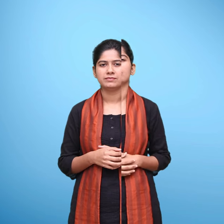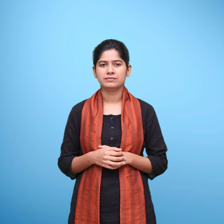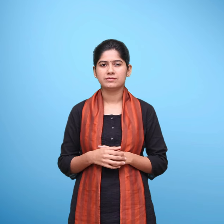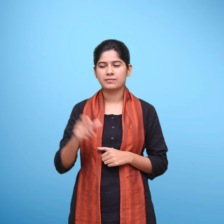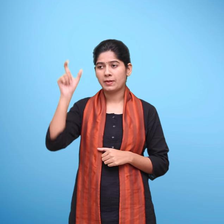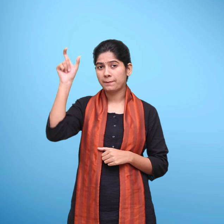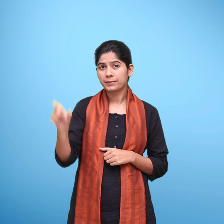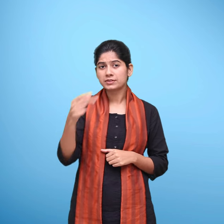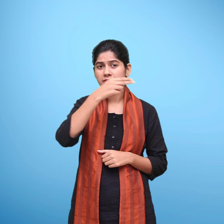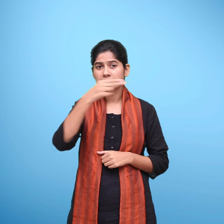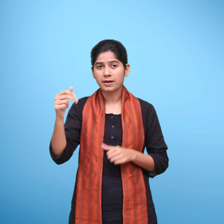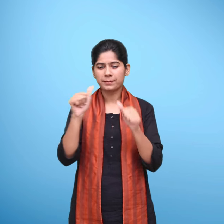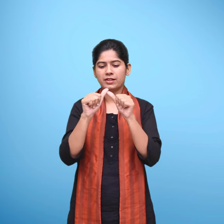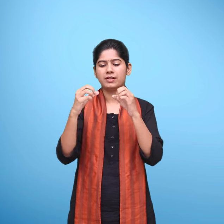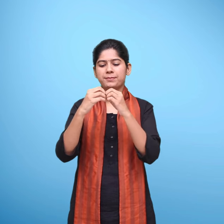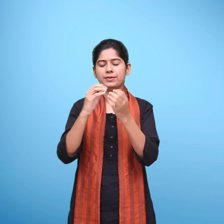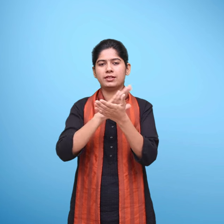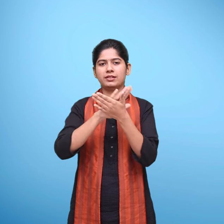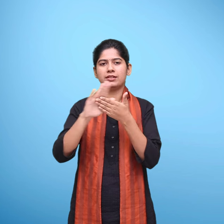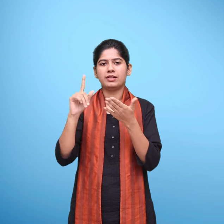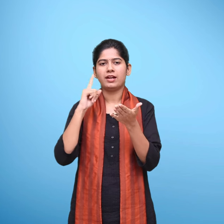एवं अभिनफ प्रकाश SRA